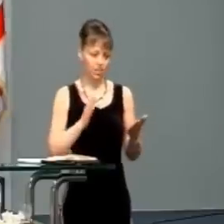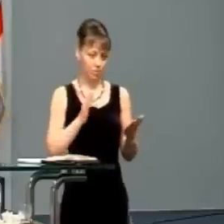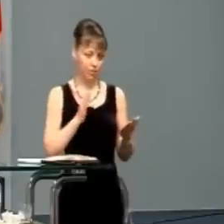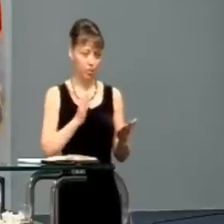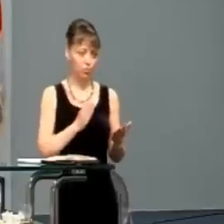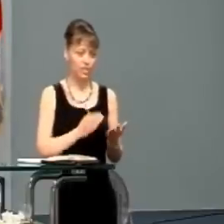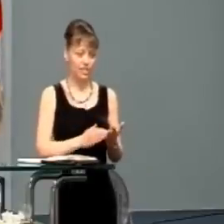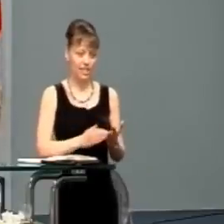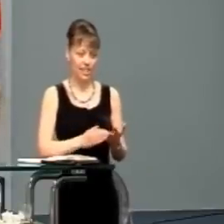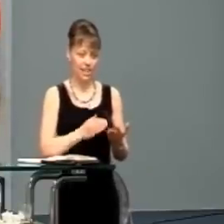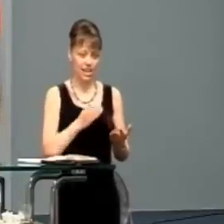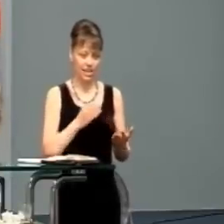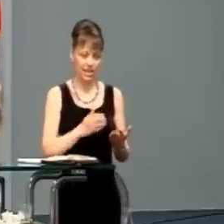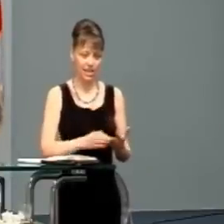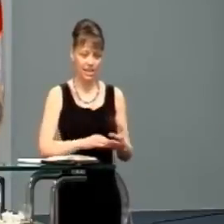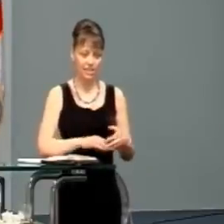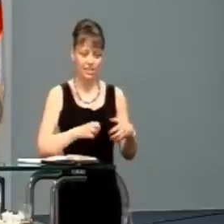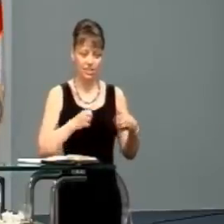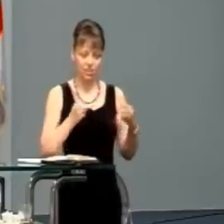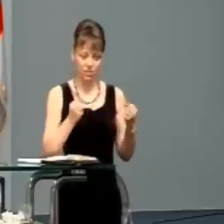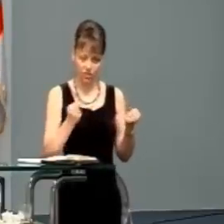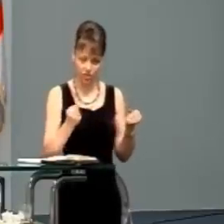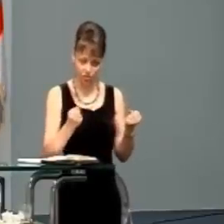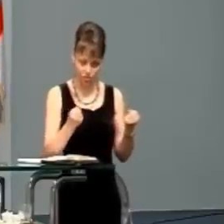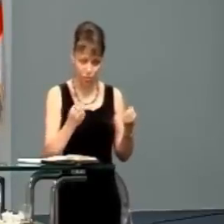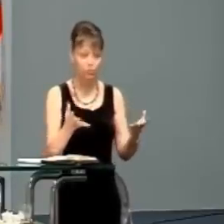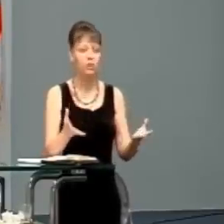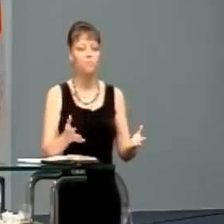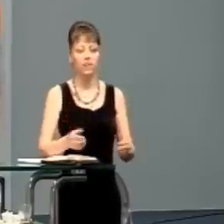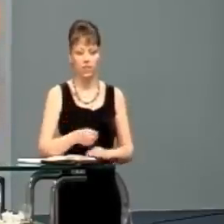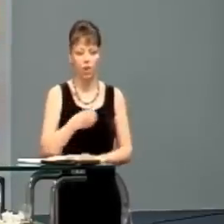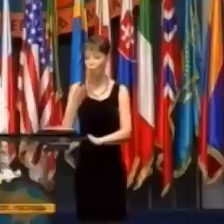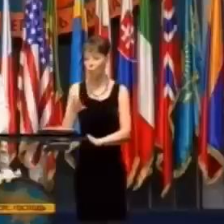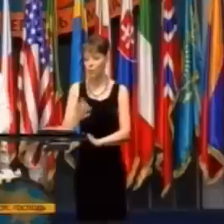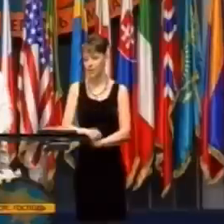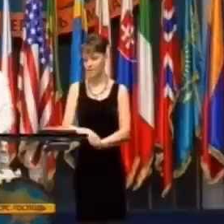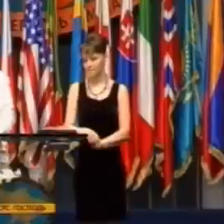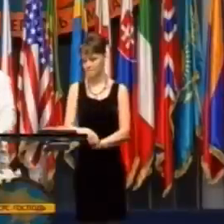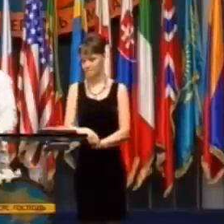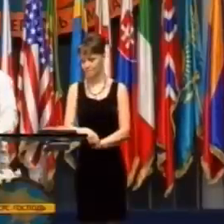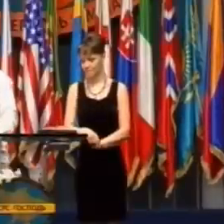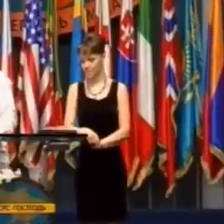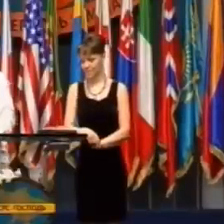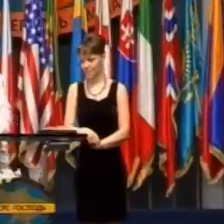Uzdravenie nie je možnosť, varianta alebo voľba.